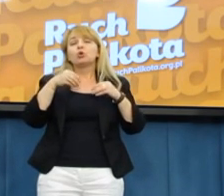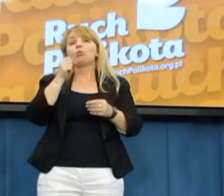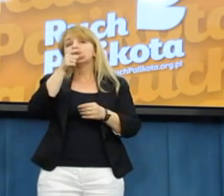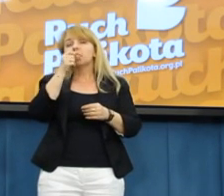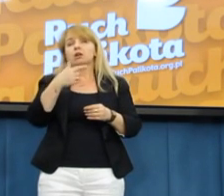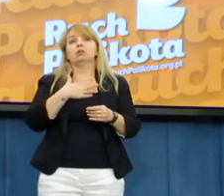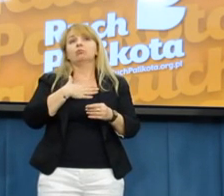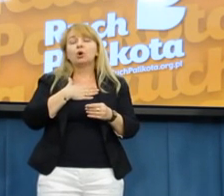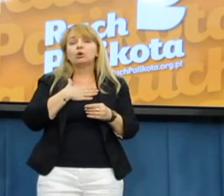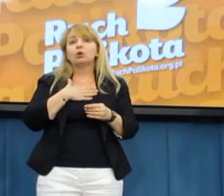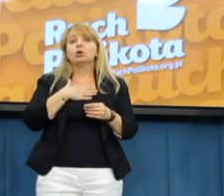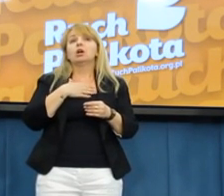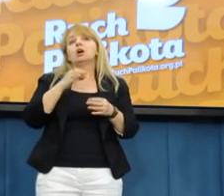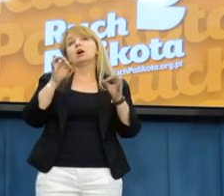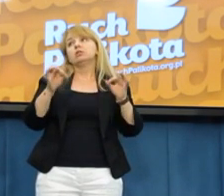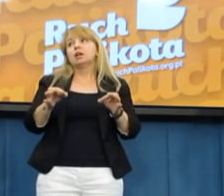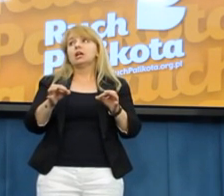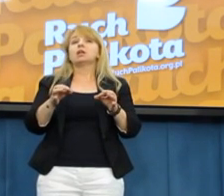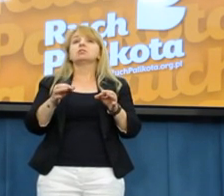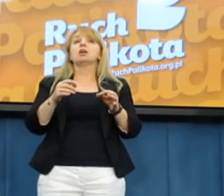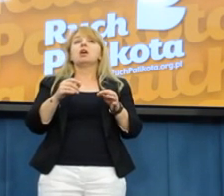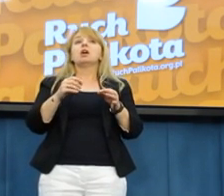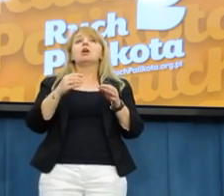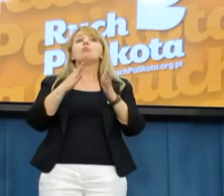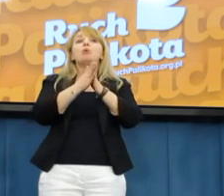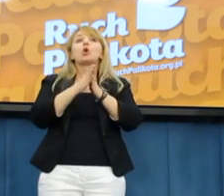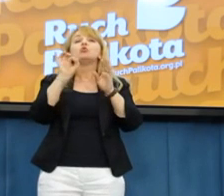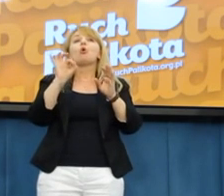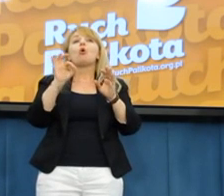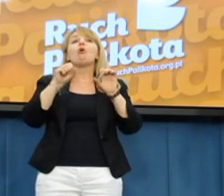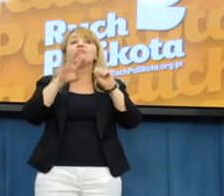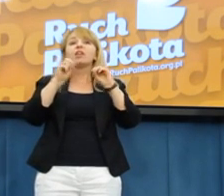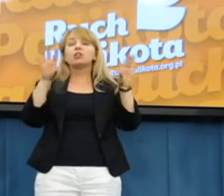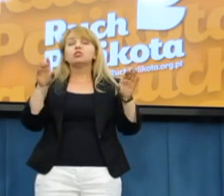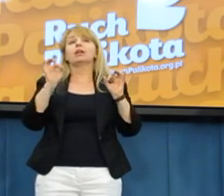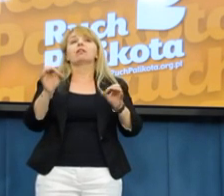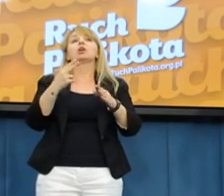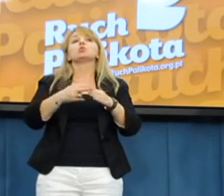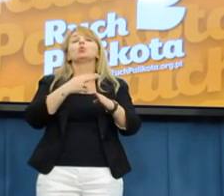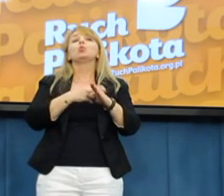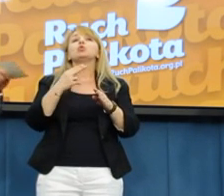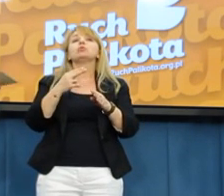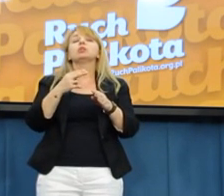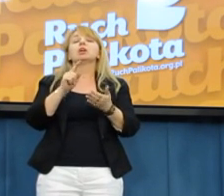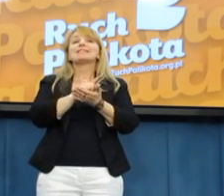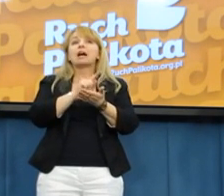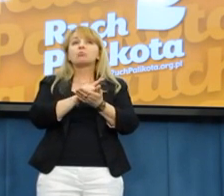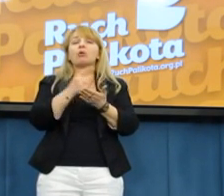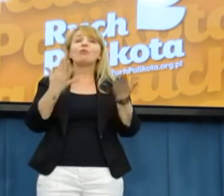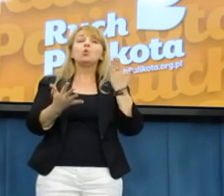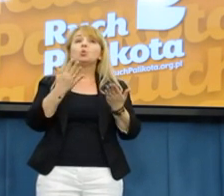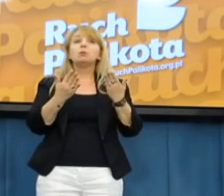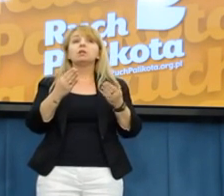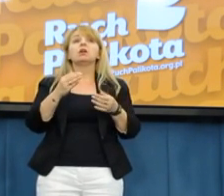moją sprawę. Już prosił o wyjaśnienia urząd skarbowy w Lublinie. Ponieważ pisałem do